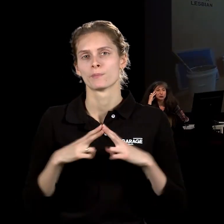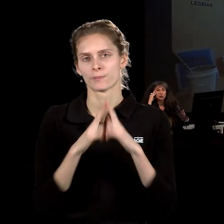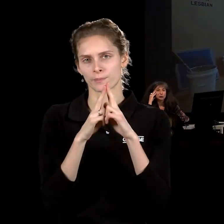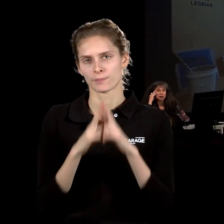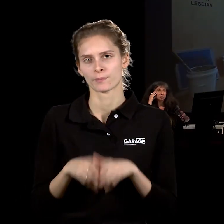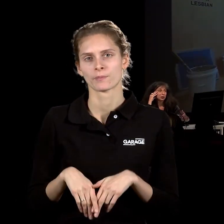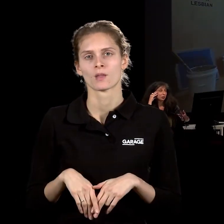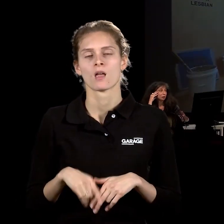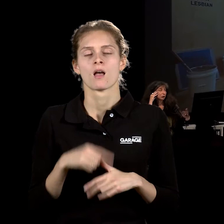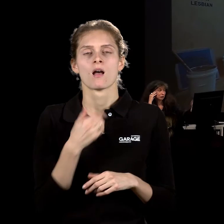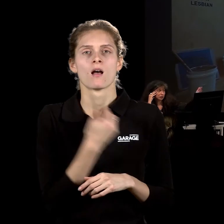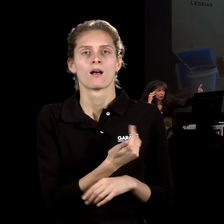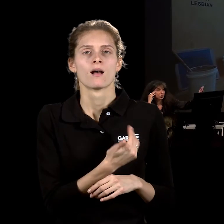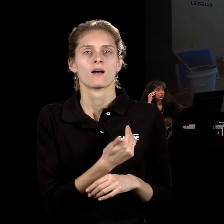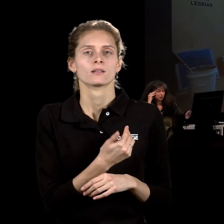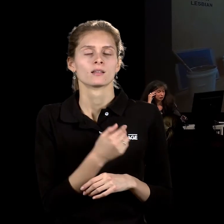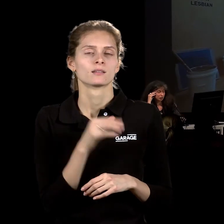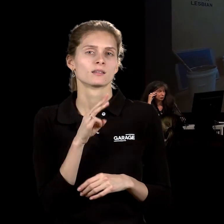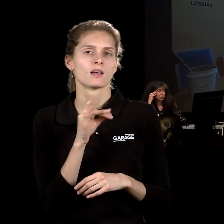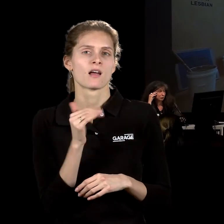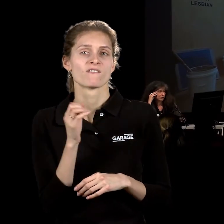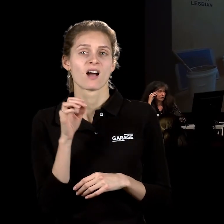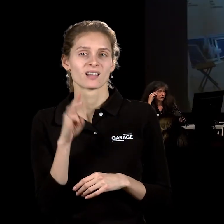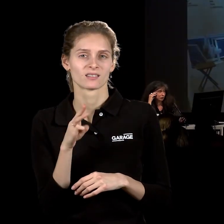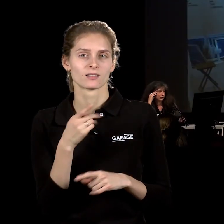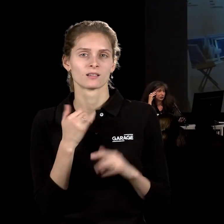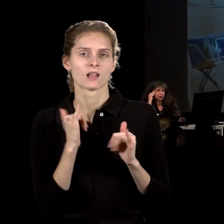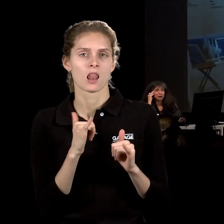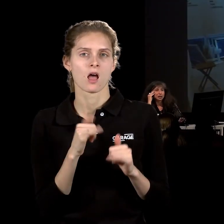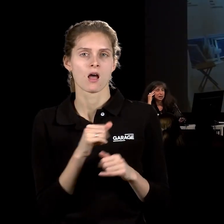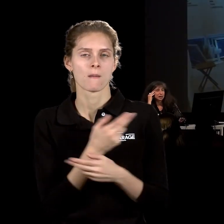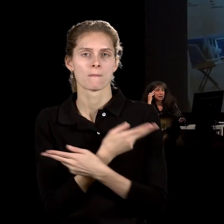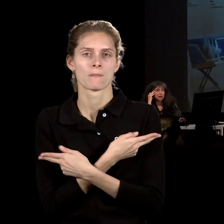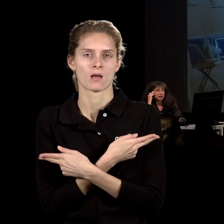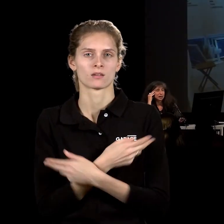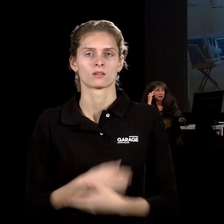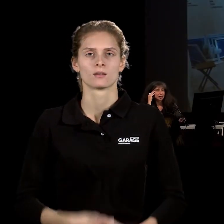там создаются такая абсолютно вот эти все, это трафареты для маек, вот эти надписи на стенах.